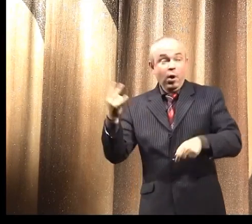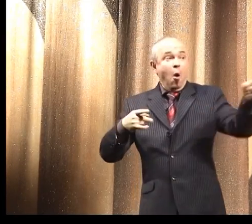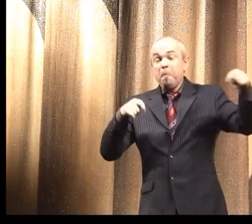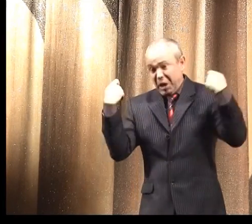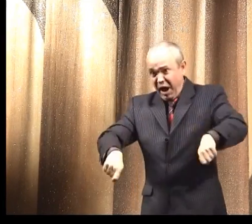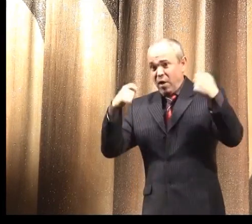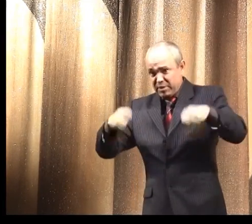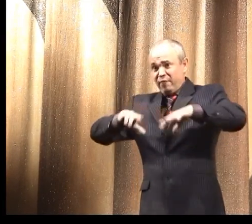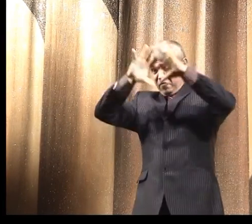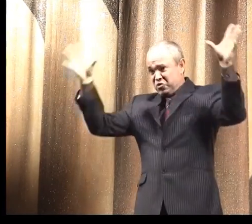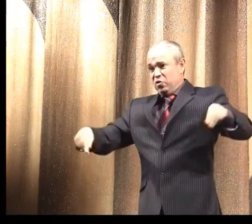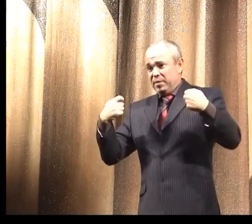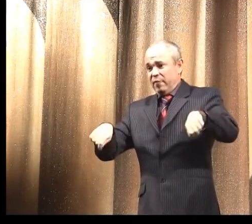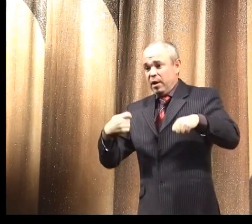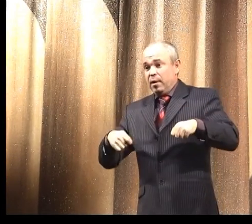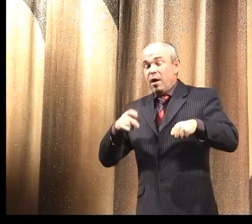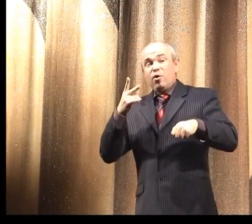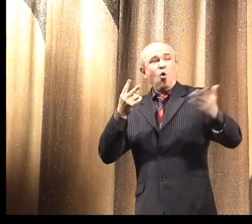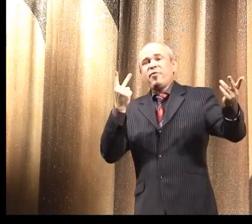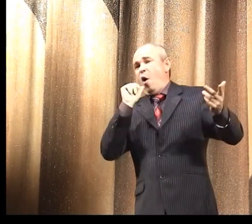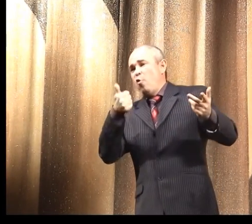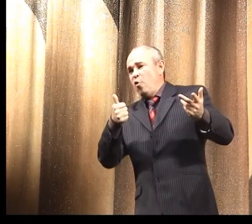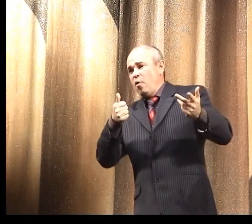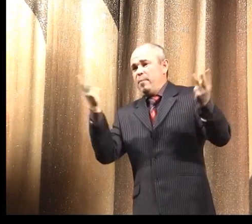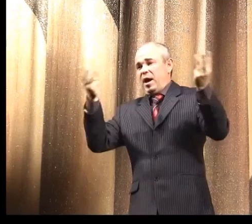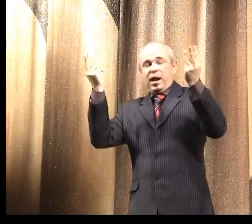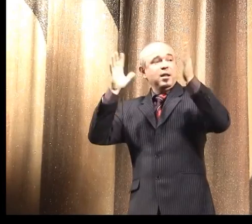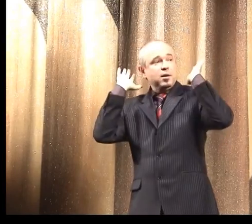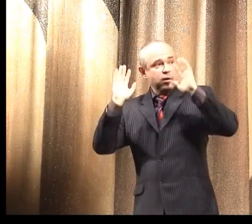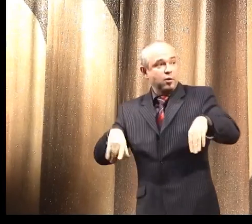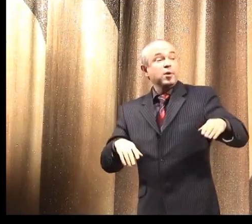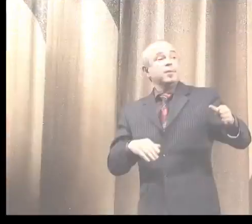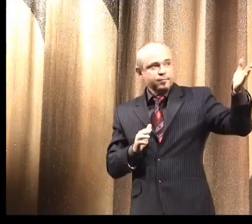правда. Нет, уже там что-то было. Он продавал, продавал, продавал. Ну, за год.